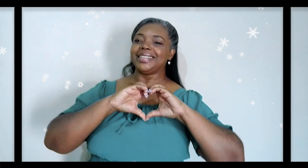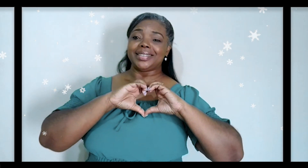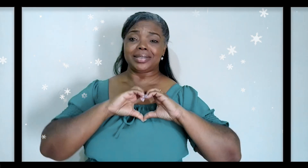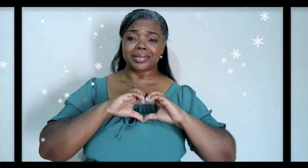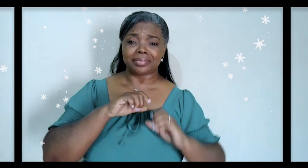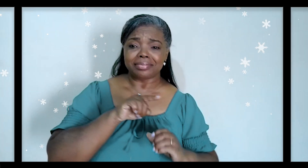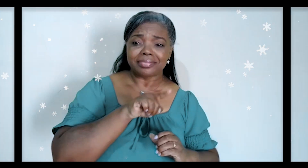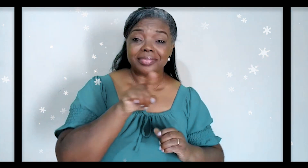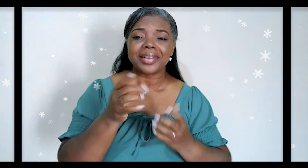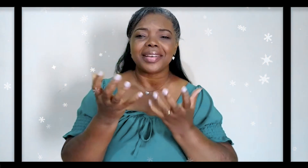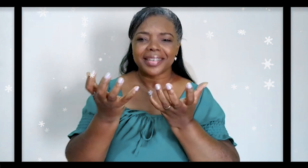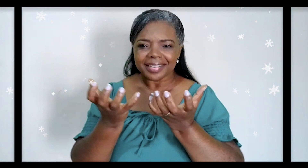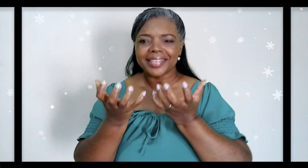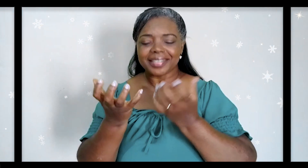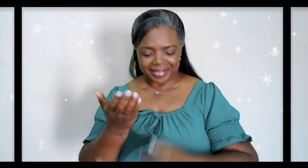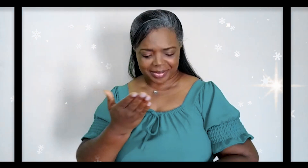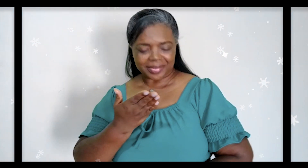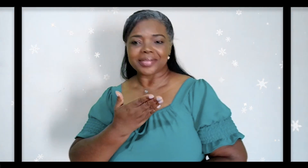Quem quiser ter um amigo,